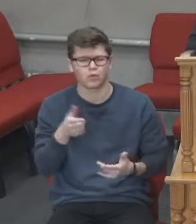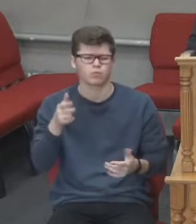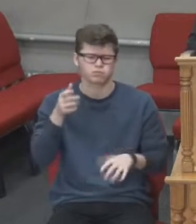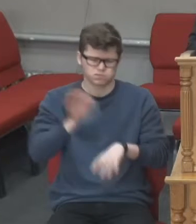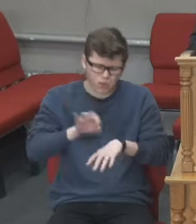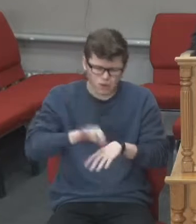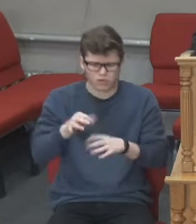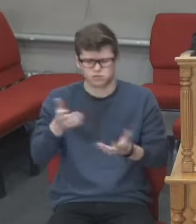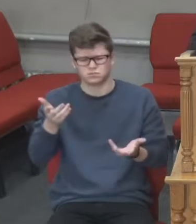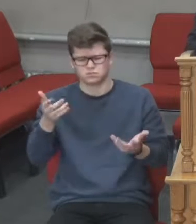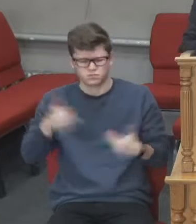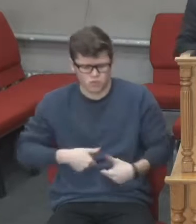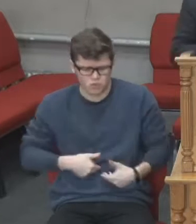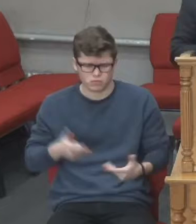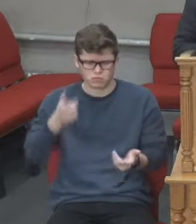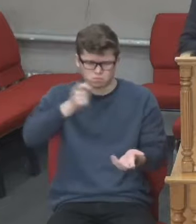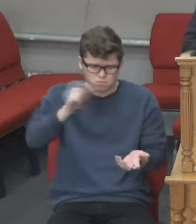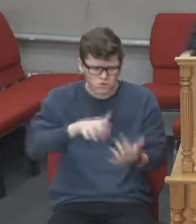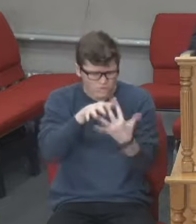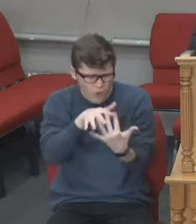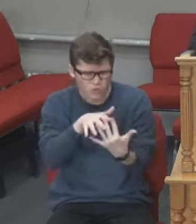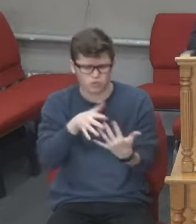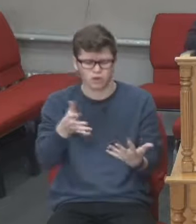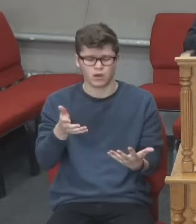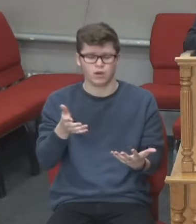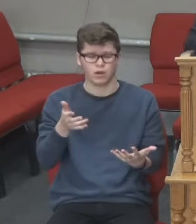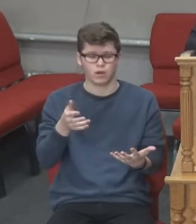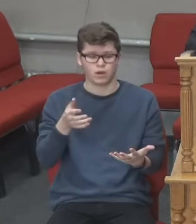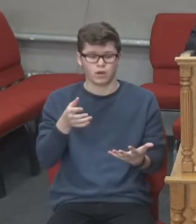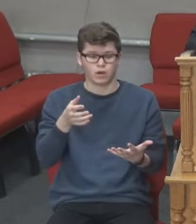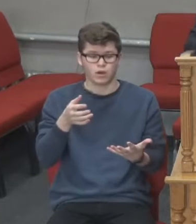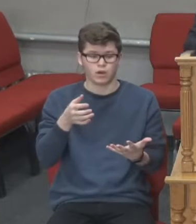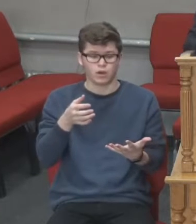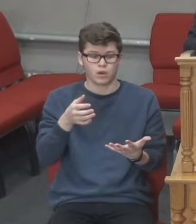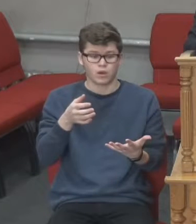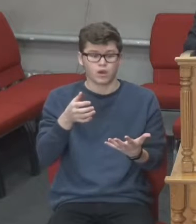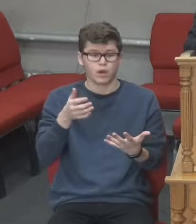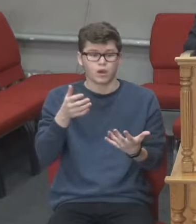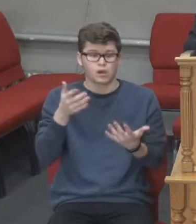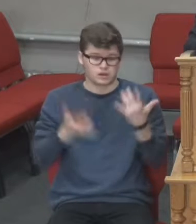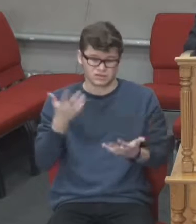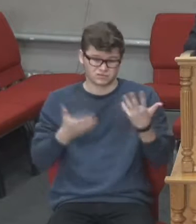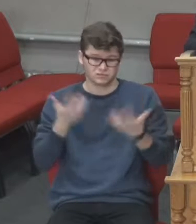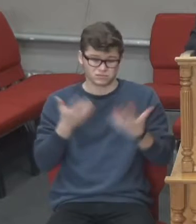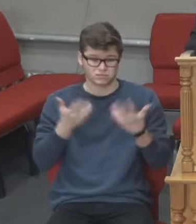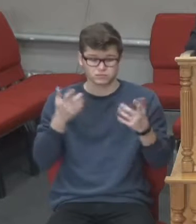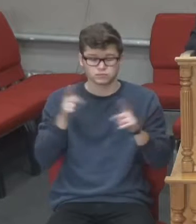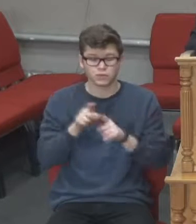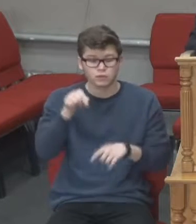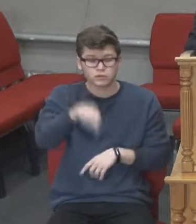голод, меч. Але, якщо і присутній там десь оцей